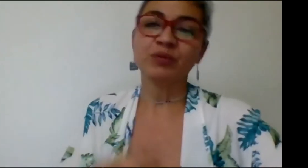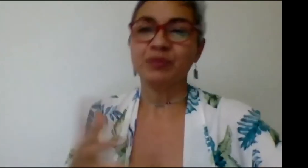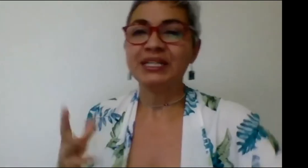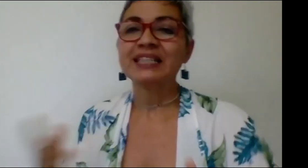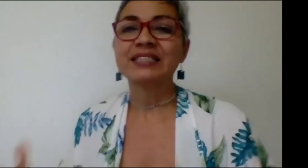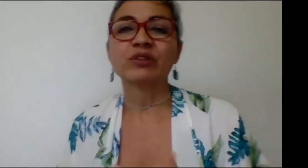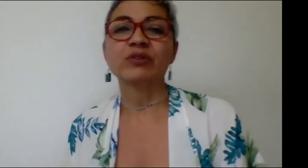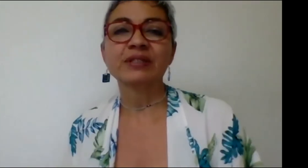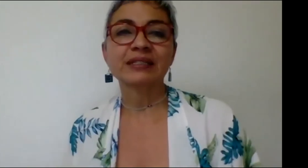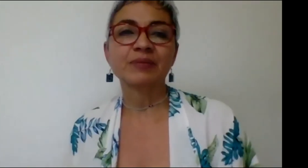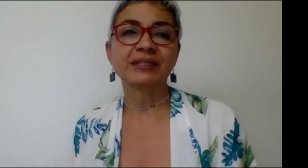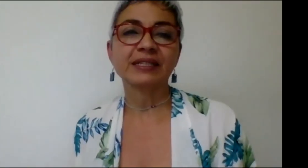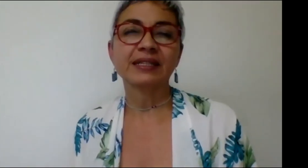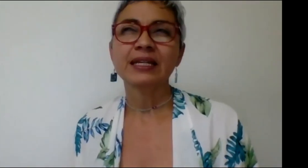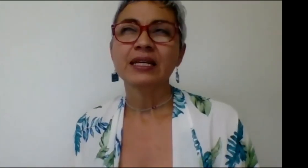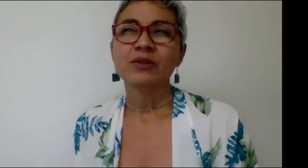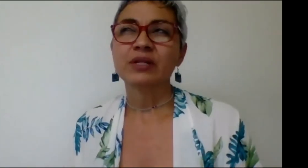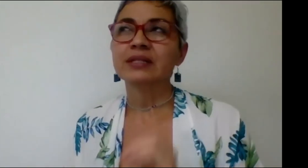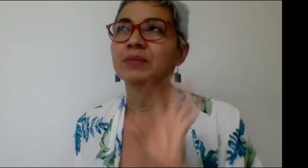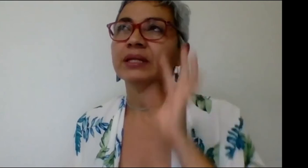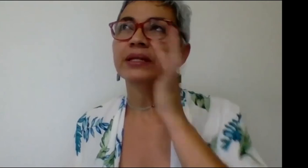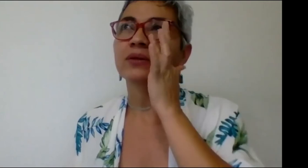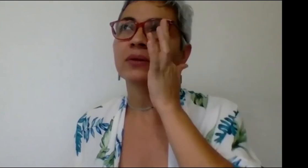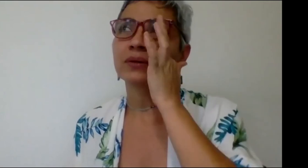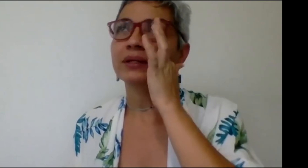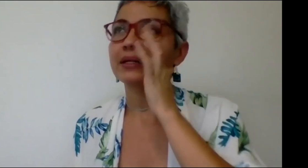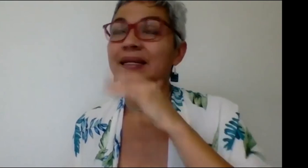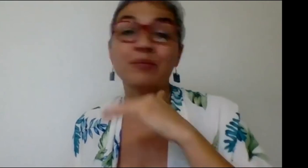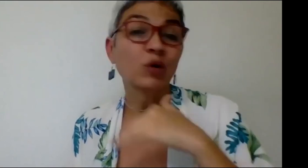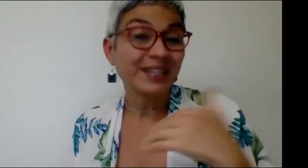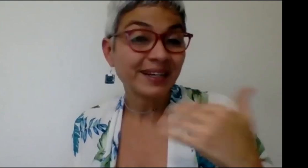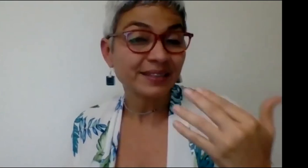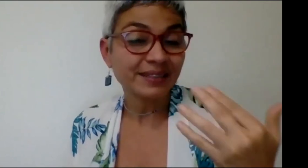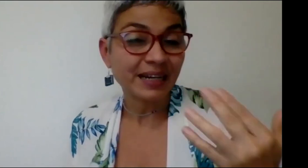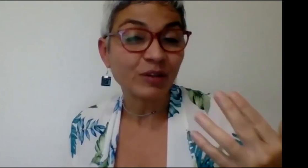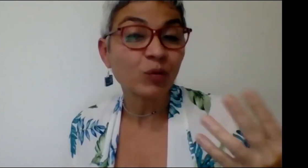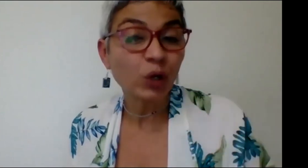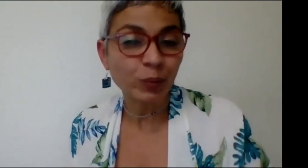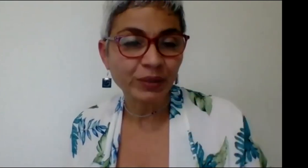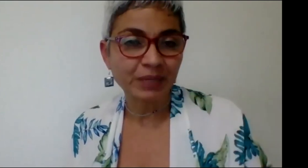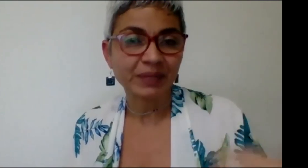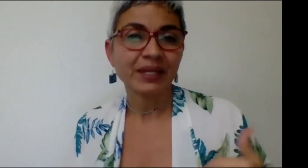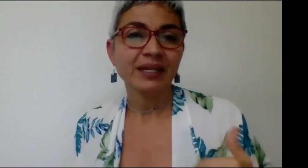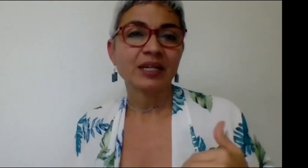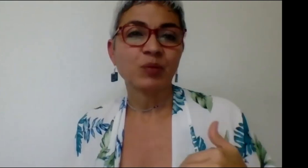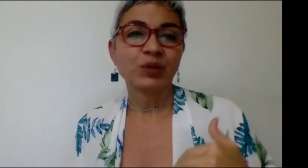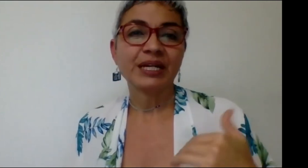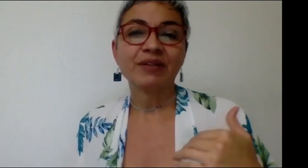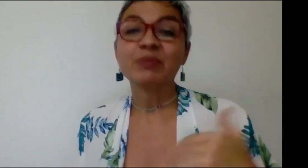miren las situaciones que se presentan y ustedes están planteando que podría haber un mejor panorama que podría haber